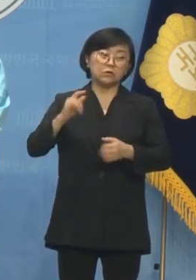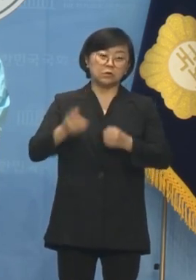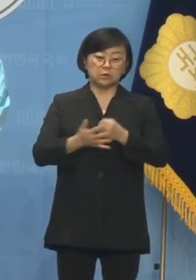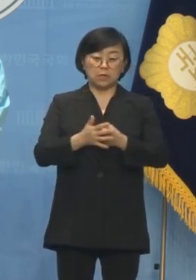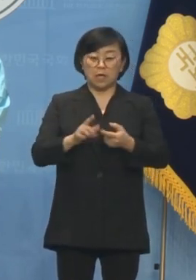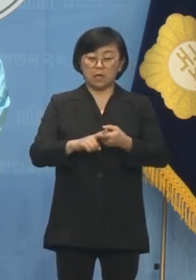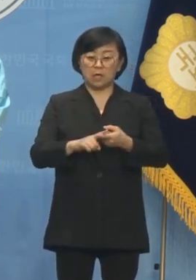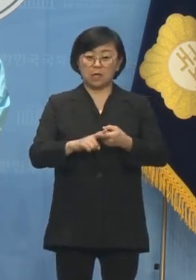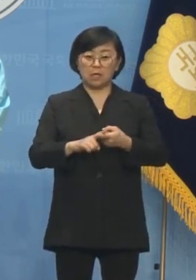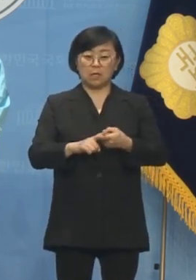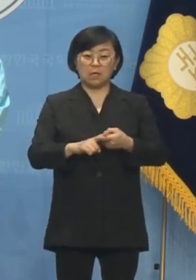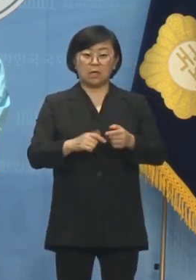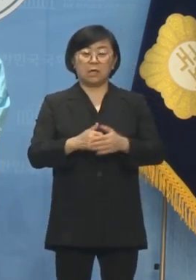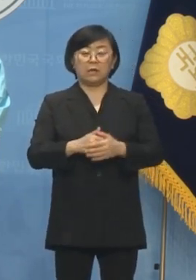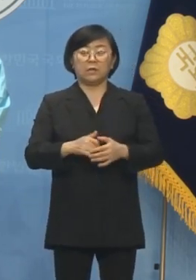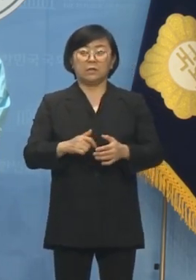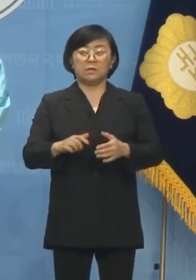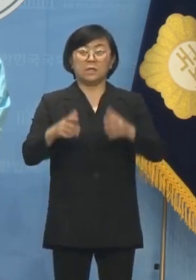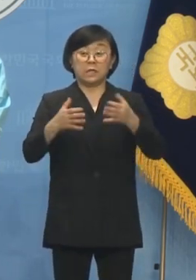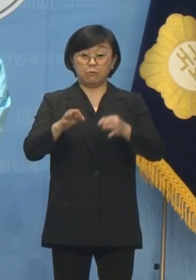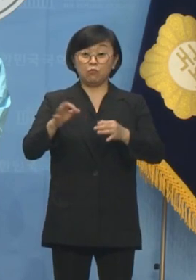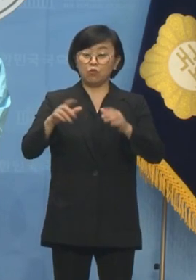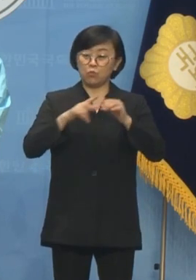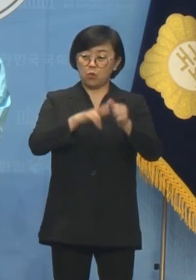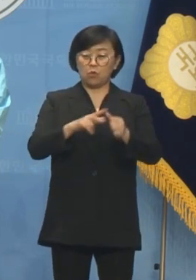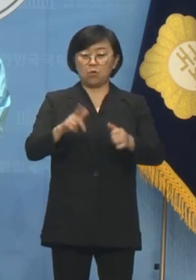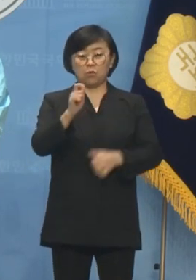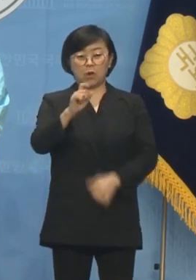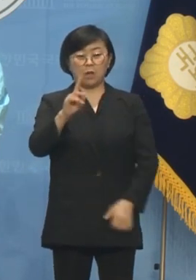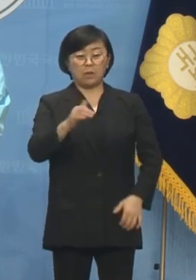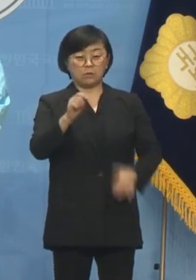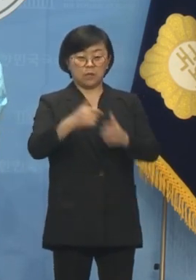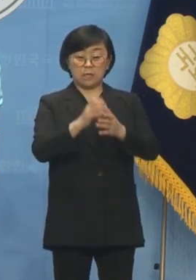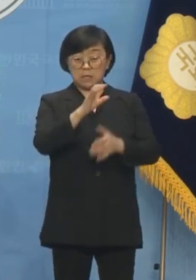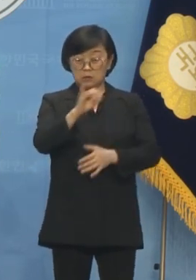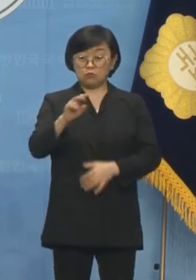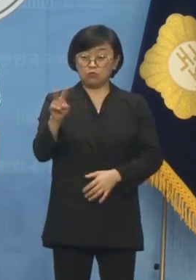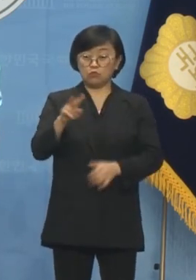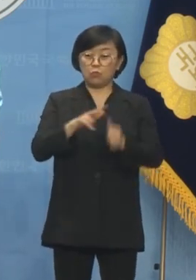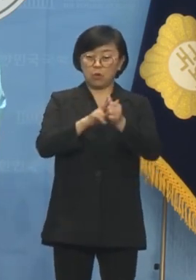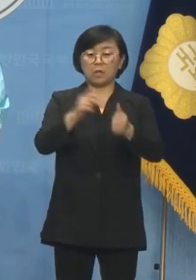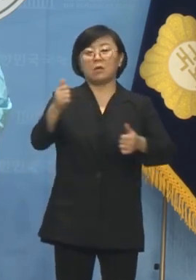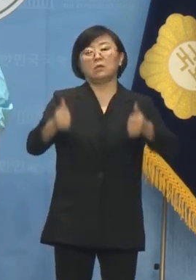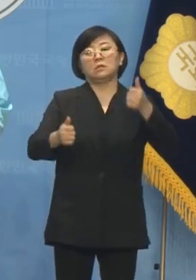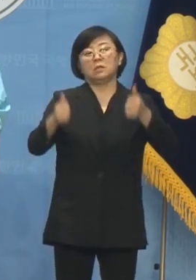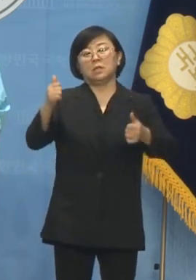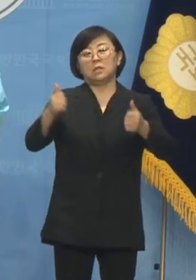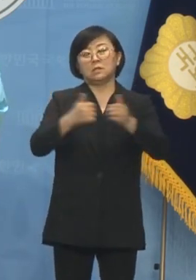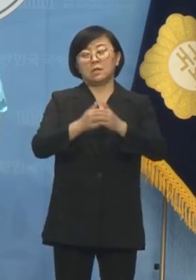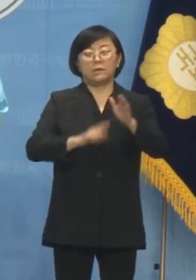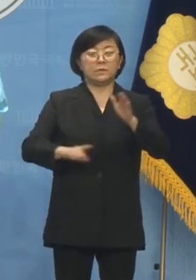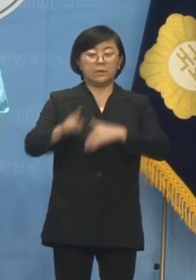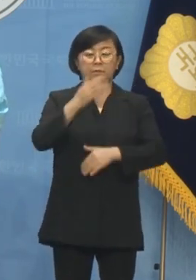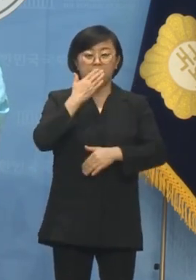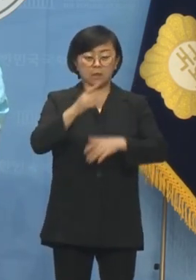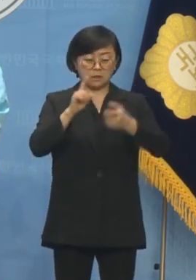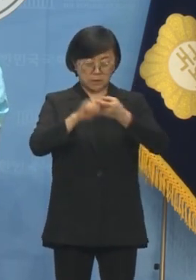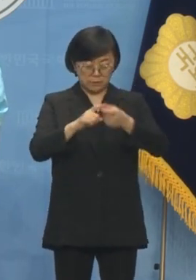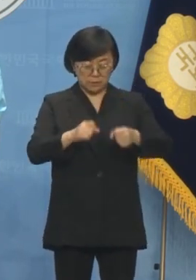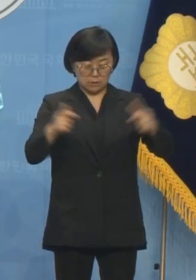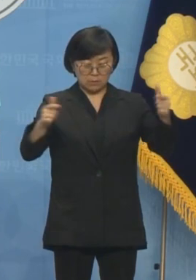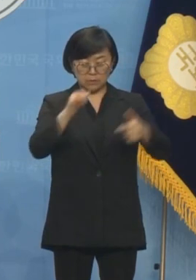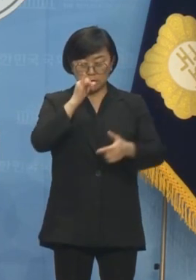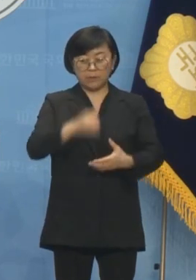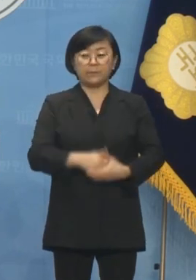의정부의 김재원 후보 그리고 관악을의 이상규보가 경선에서 선전할지 관심이 늘어나고